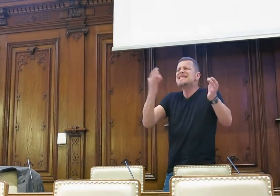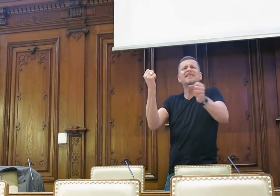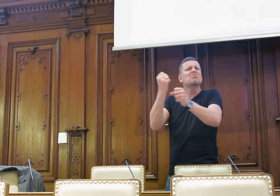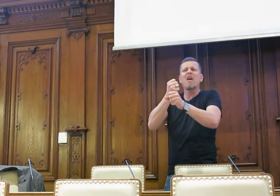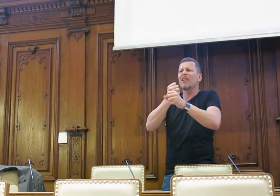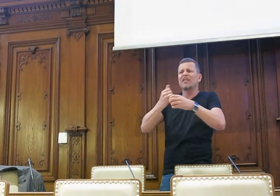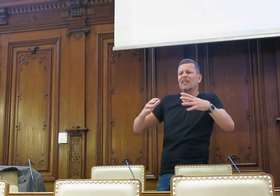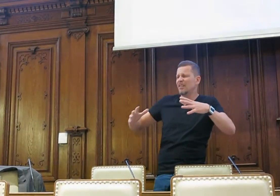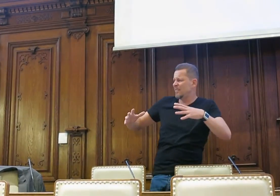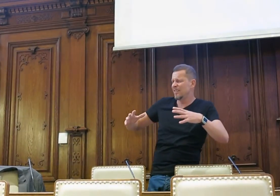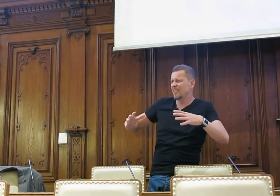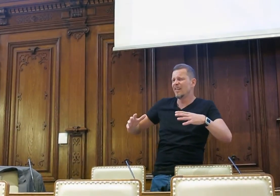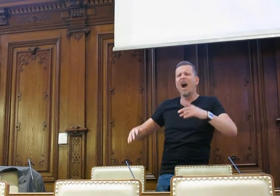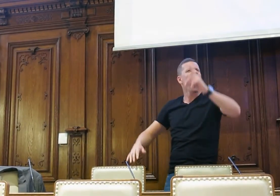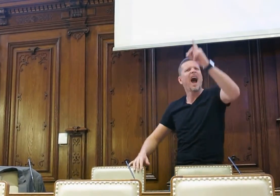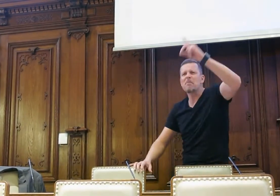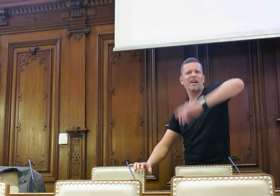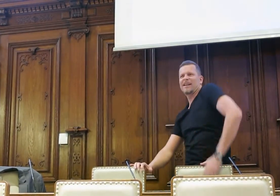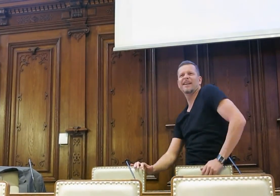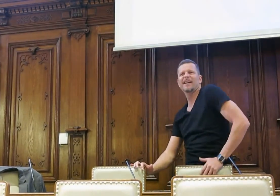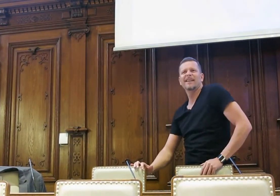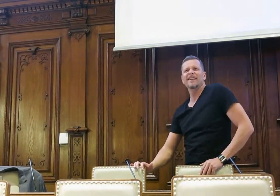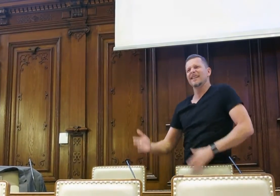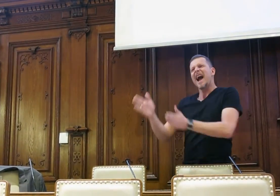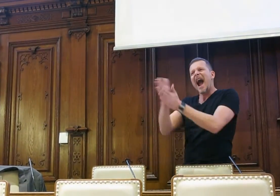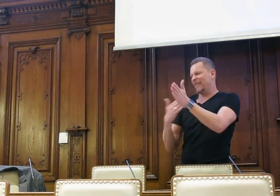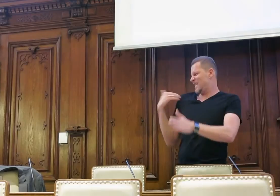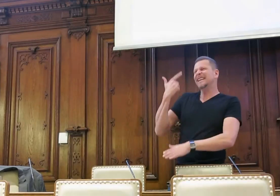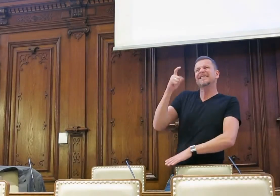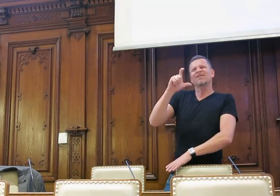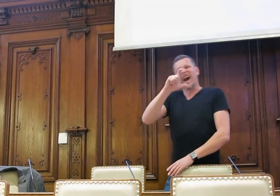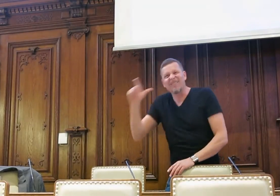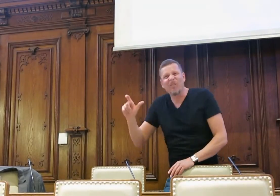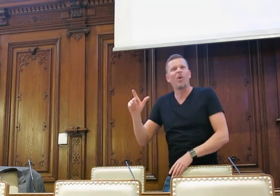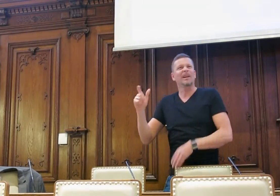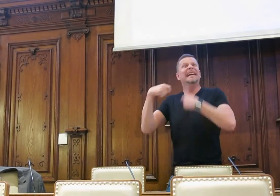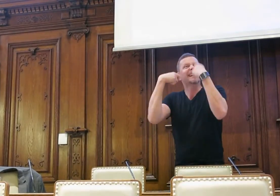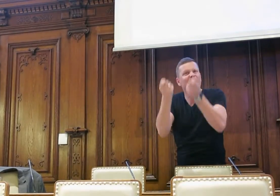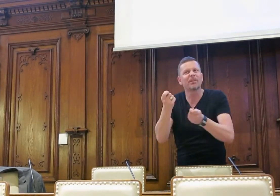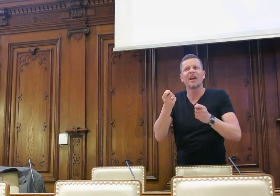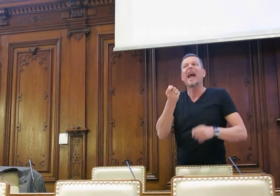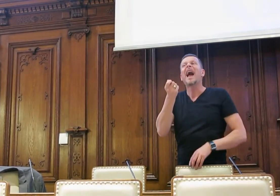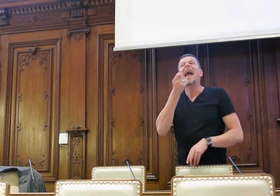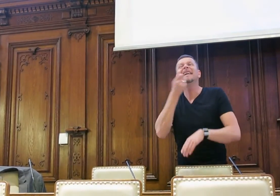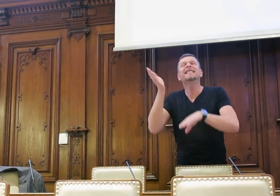sie brauchen nichts zu machen, und sie sagt, aber das Beste, ja, am Abend, vor zwei Wochen, da war was,